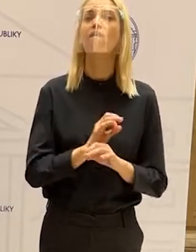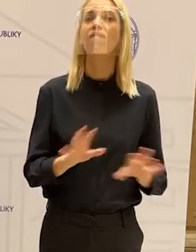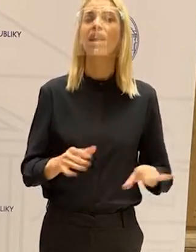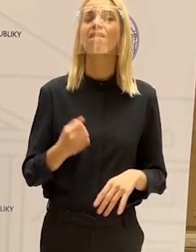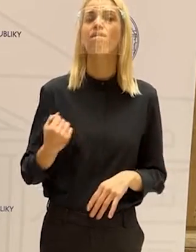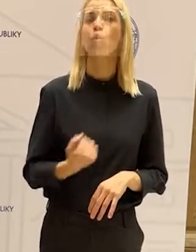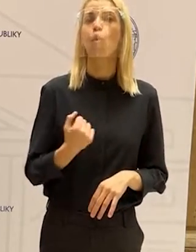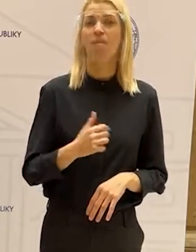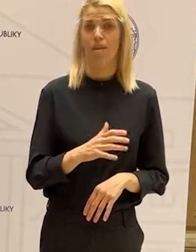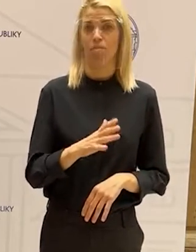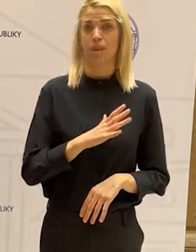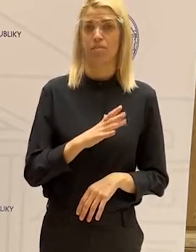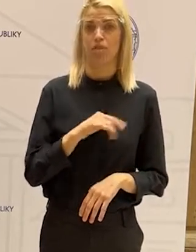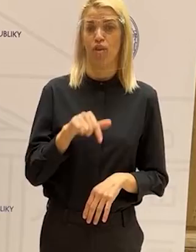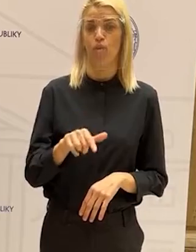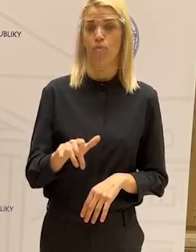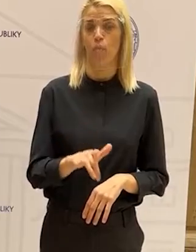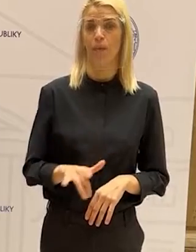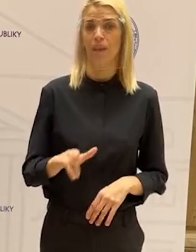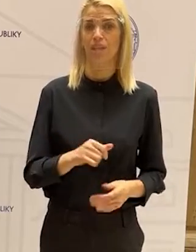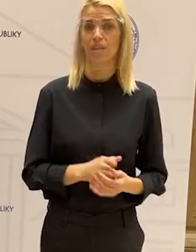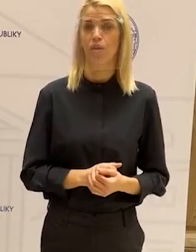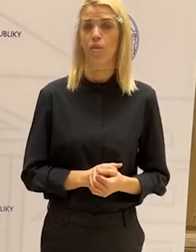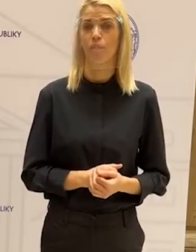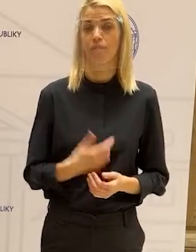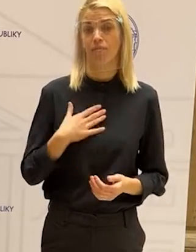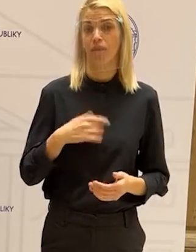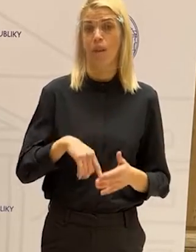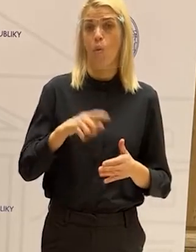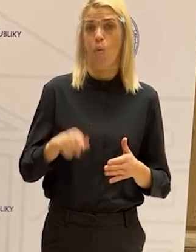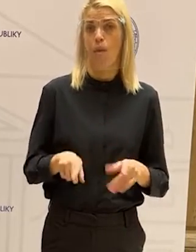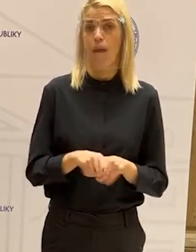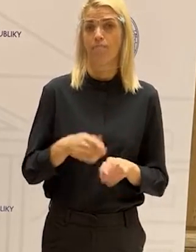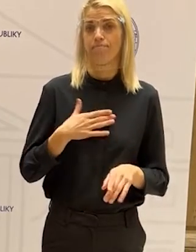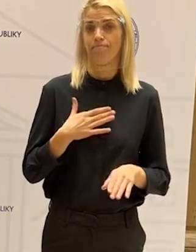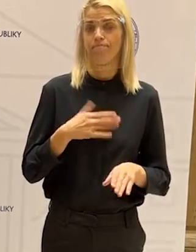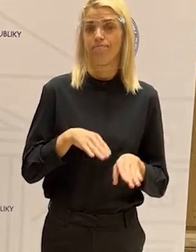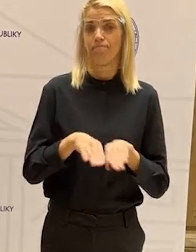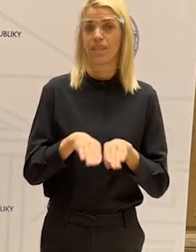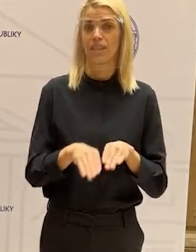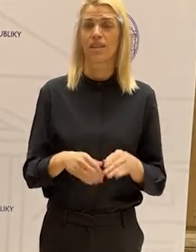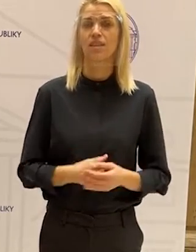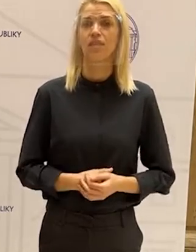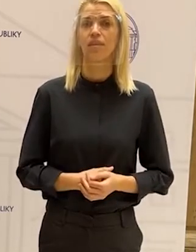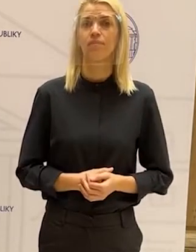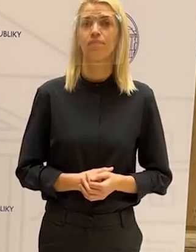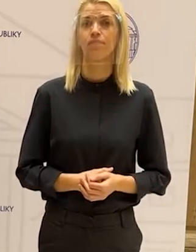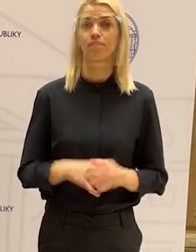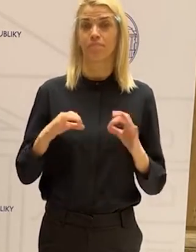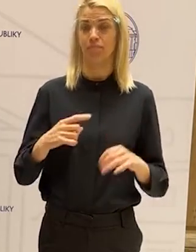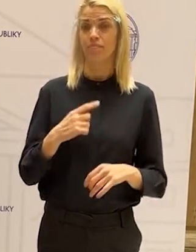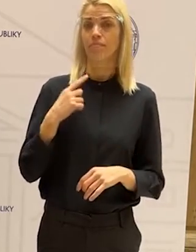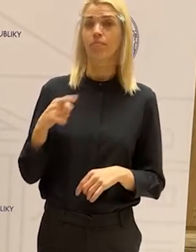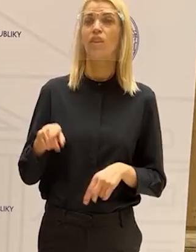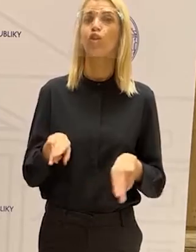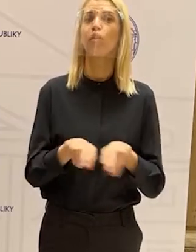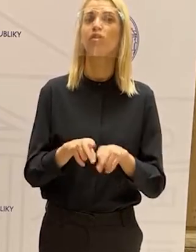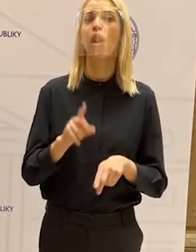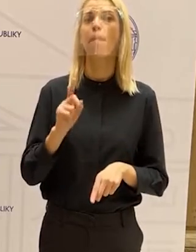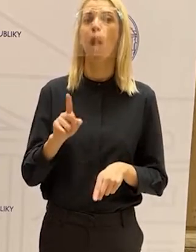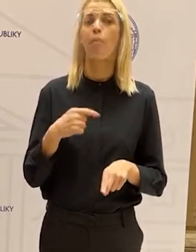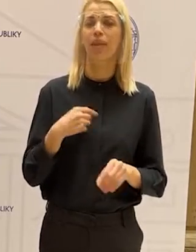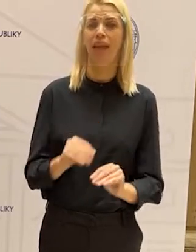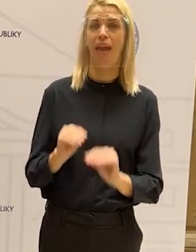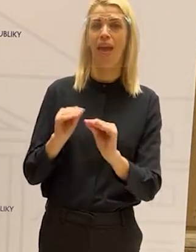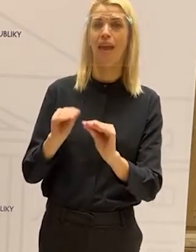bezpečne aj v tomto priestore. A to je teraz náša úloho aj ako rezortu školstva. Ja, ale hovoríte, že rodičovne mali byť aj výkori, ktorí by mali byť